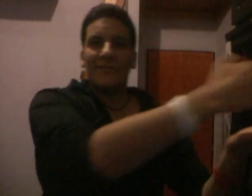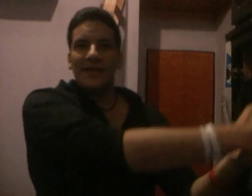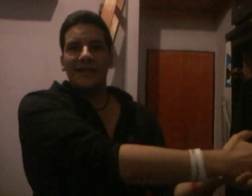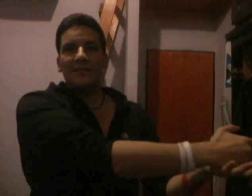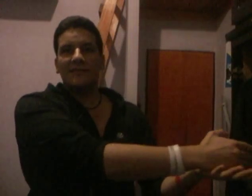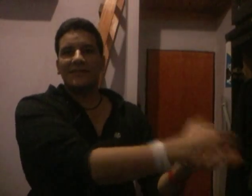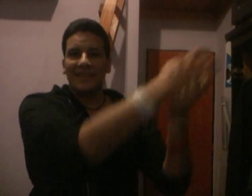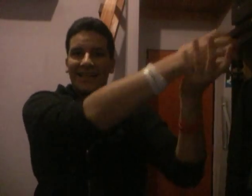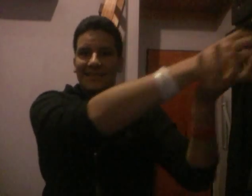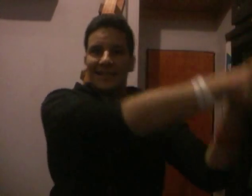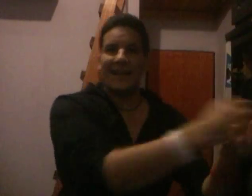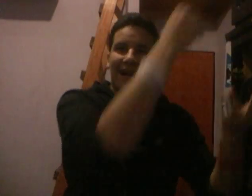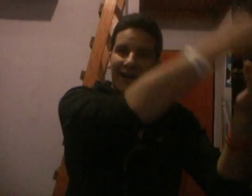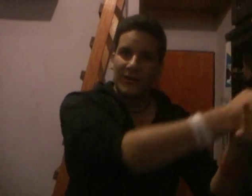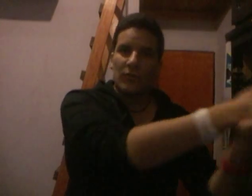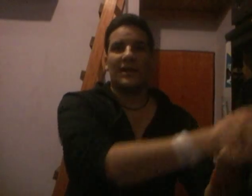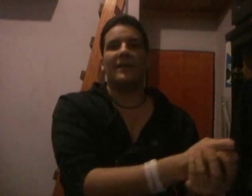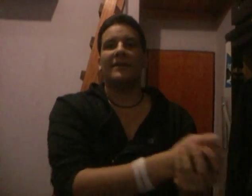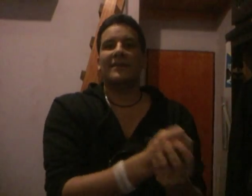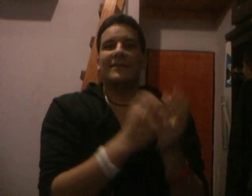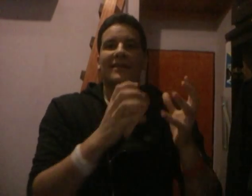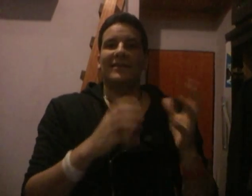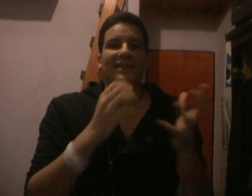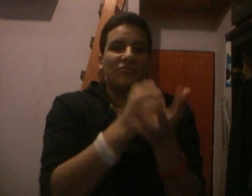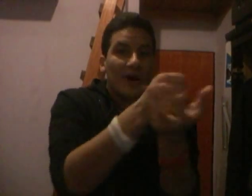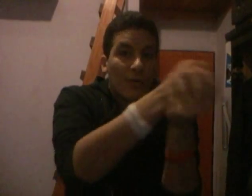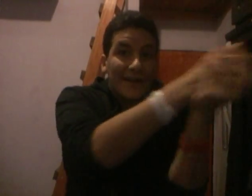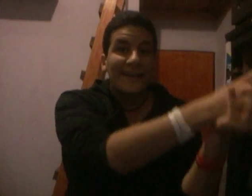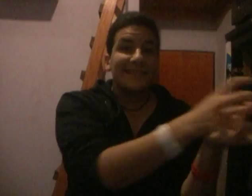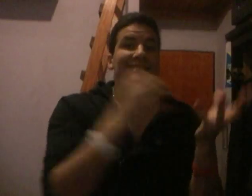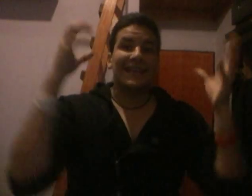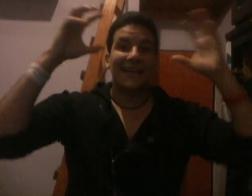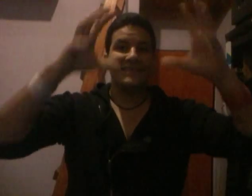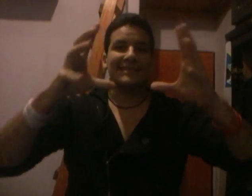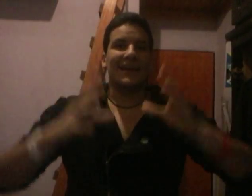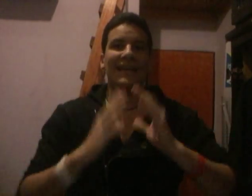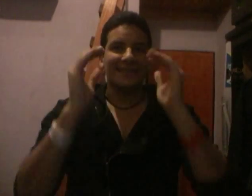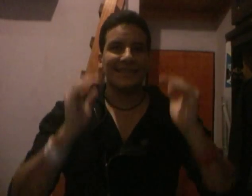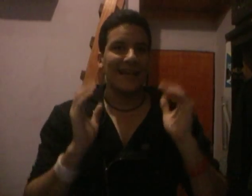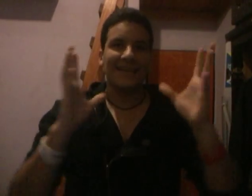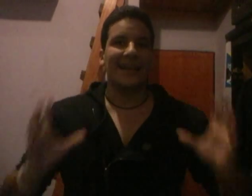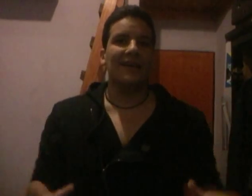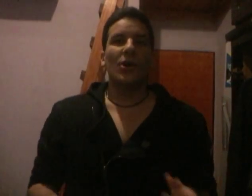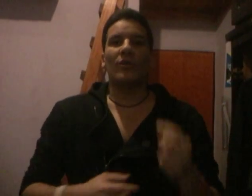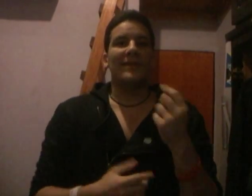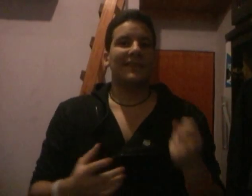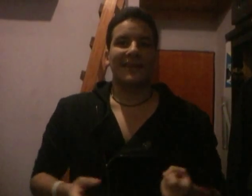bien, y llegás a una buena, tenés una buena base, y llegás a la central, que era, obviamente, desde que